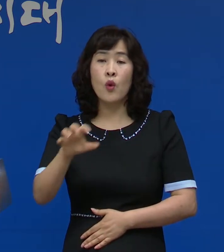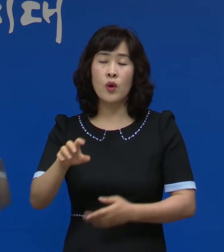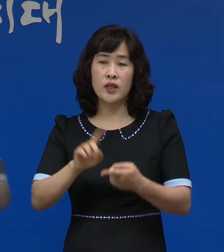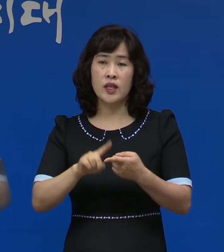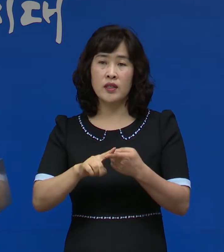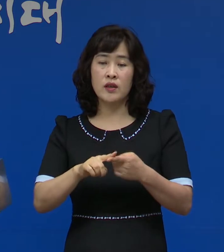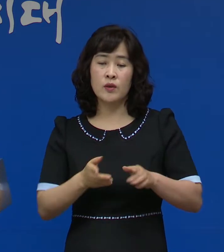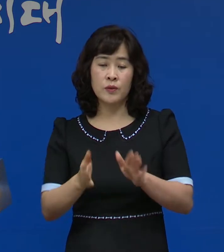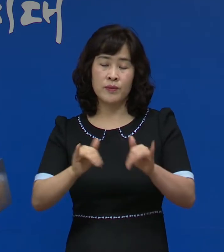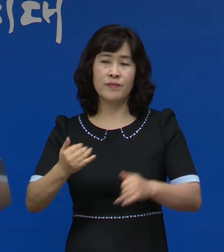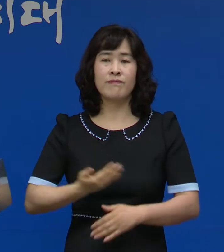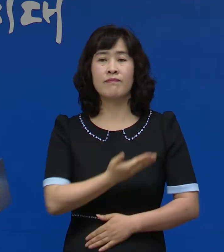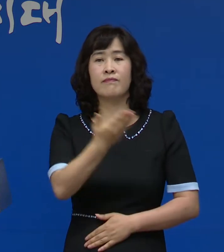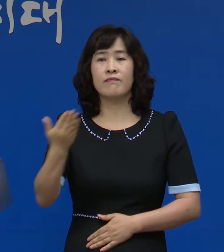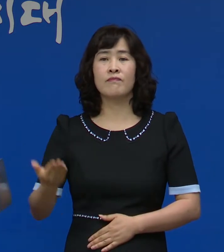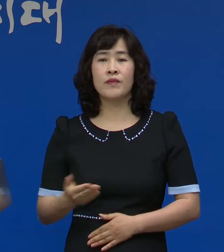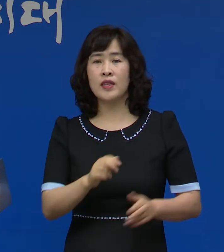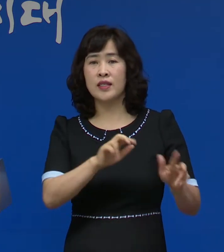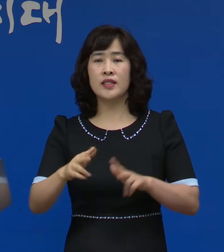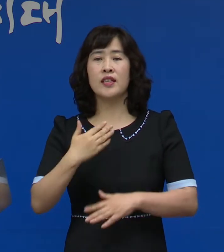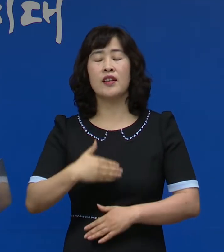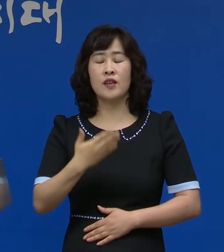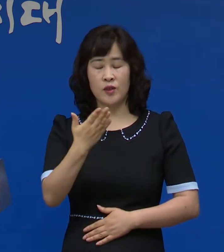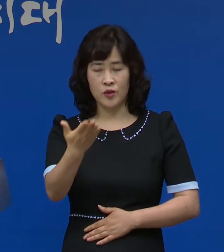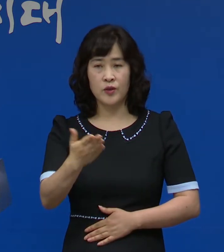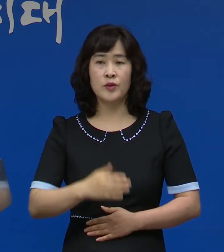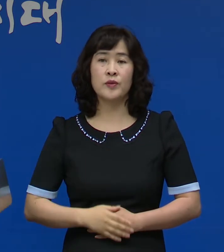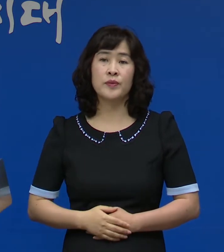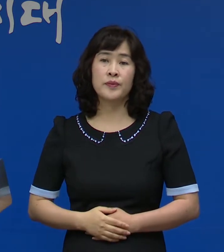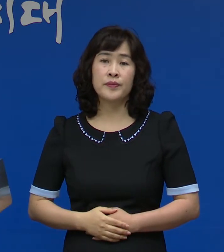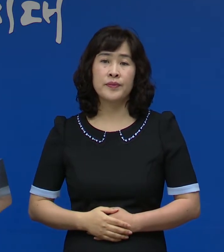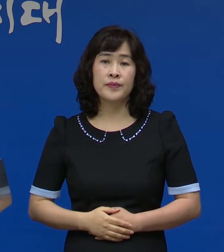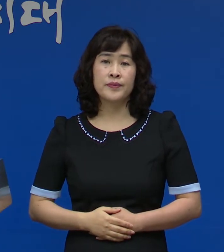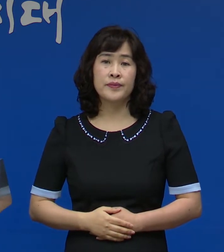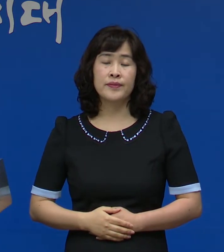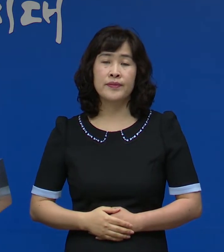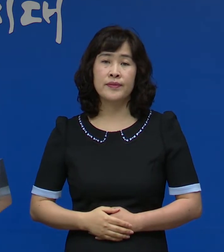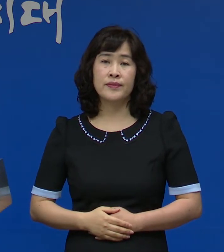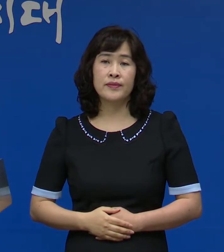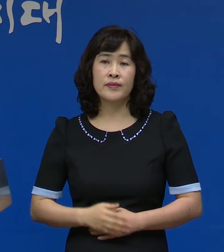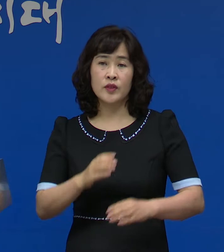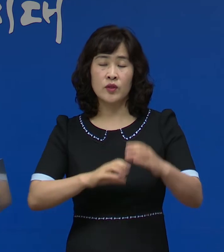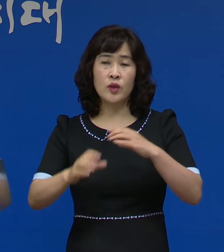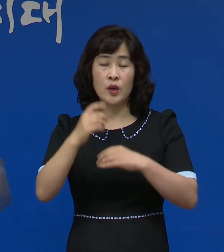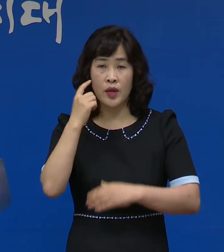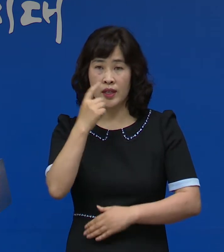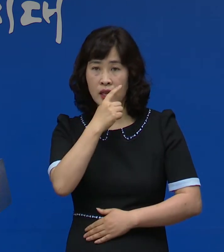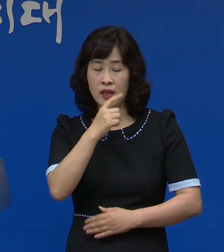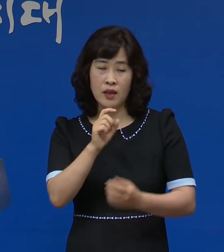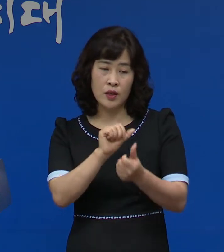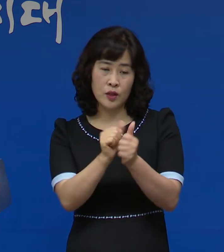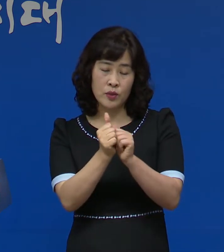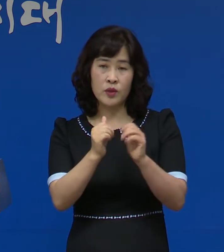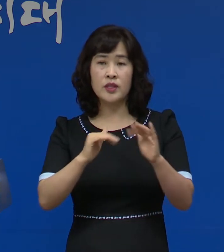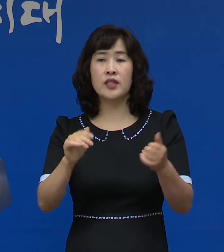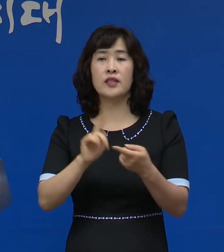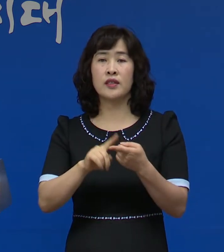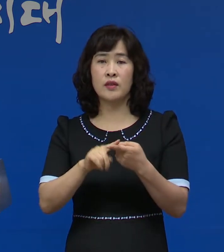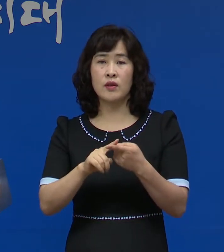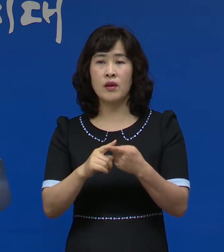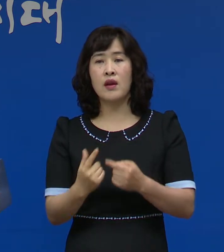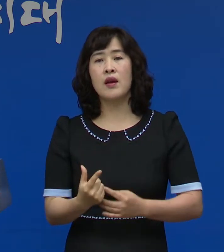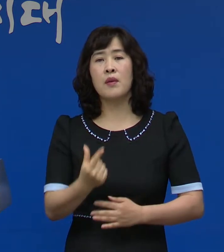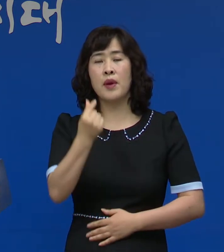등을 도민 여러분께 즉시 알려드리도록 하겠습니다 추가로 확인되는 접촉자에 대해서도